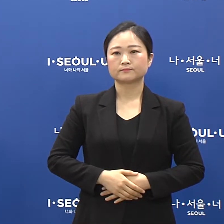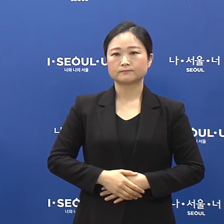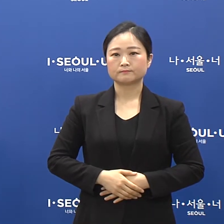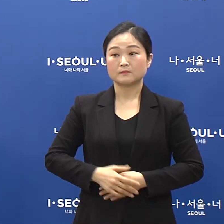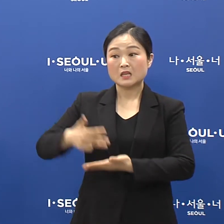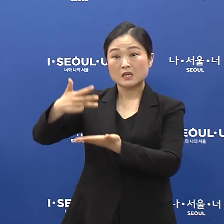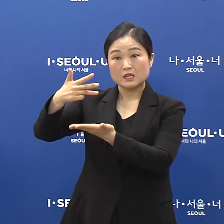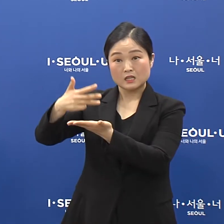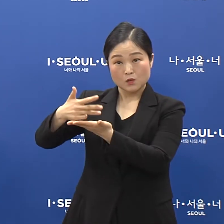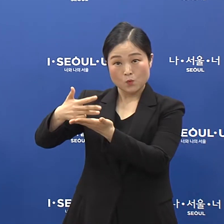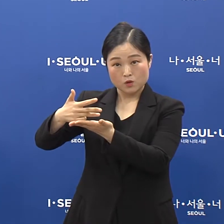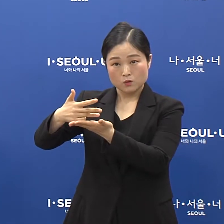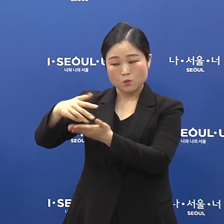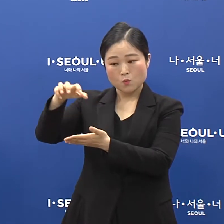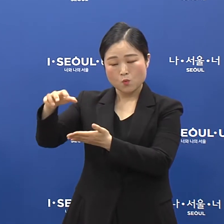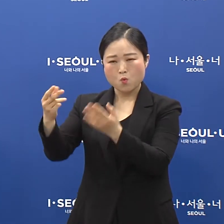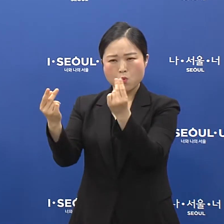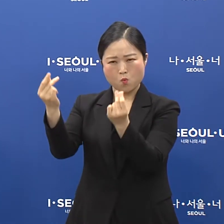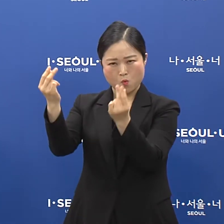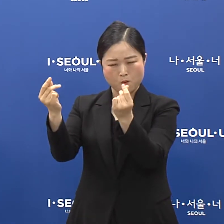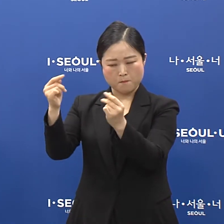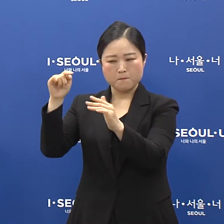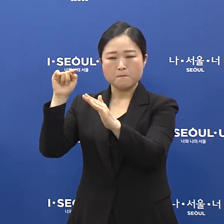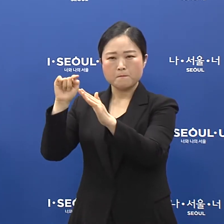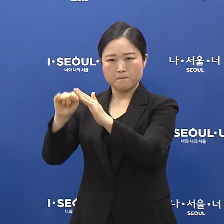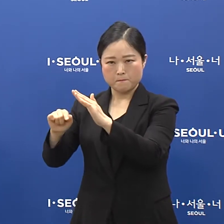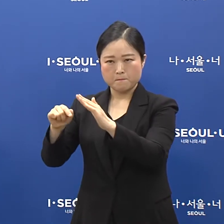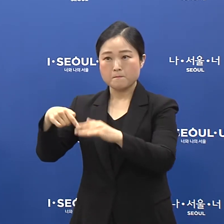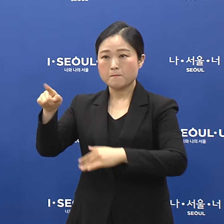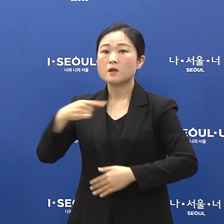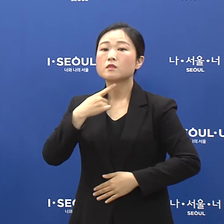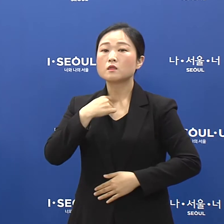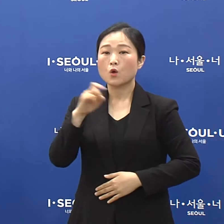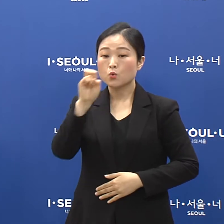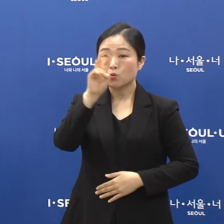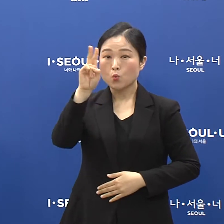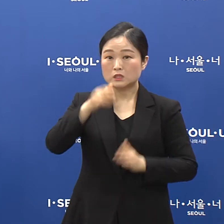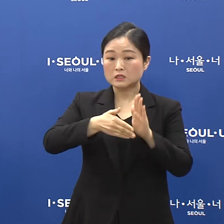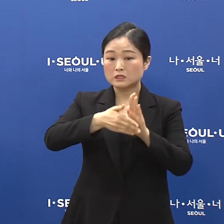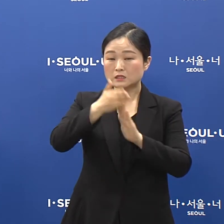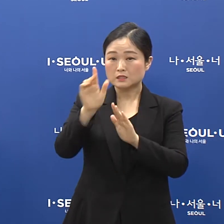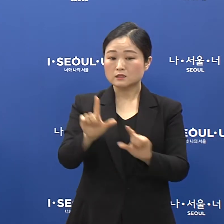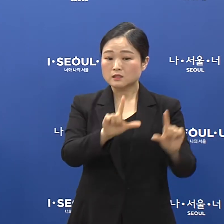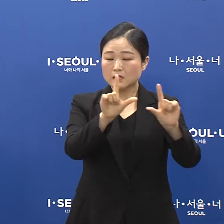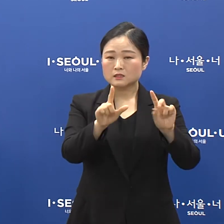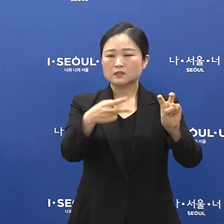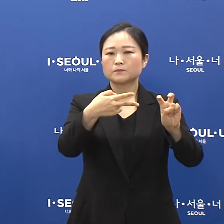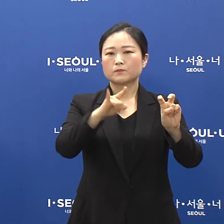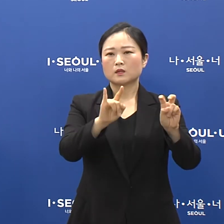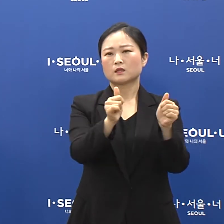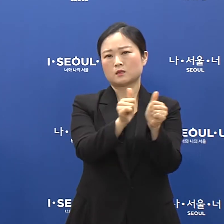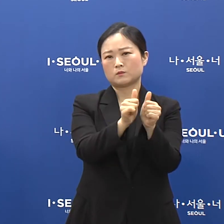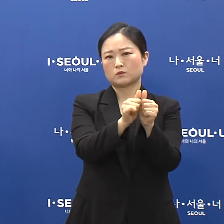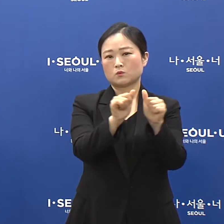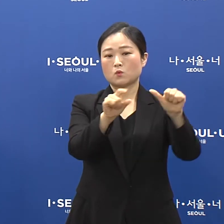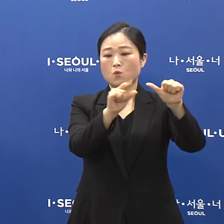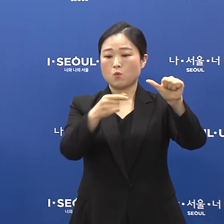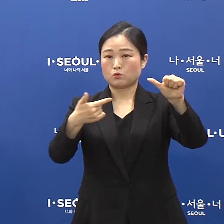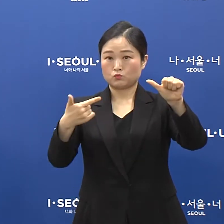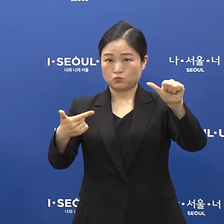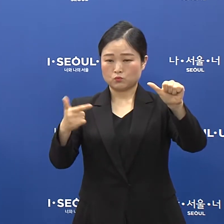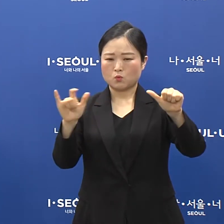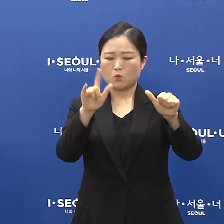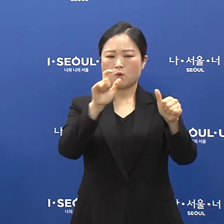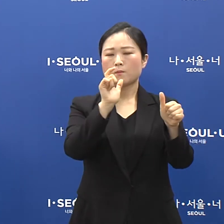이태원 소재 클럽을 방문한 용인시 거주 20대 남성은 5월 6일 양성 판정을 받아서